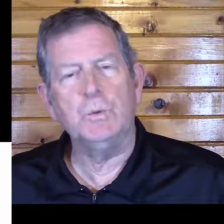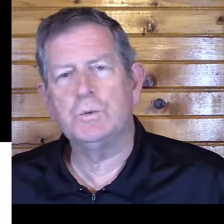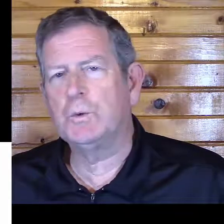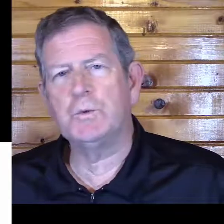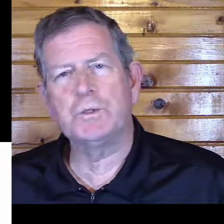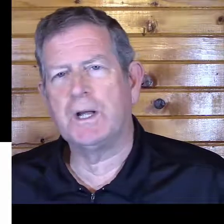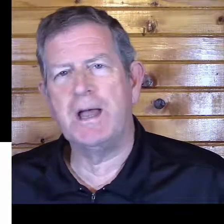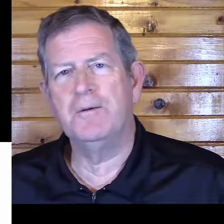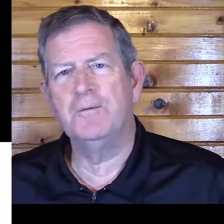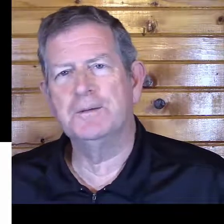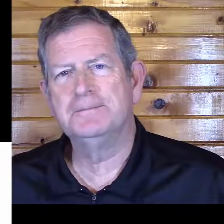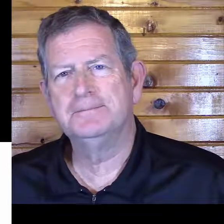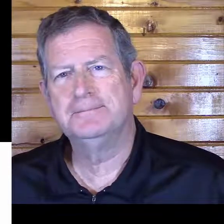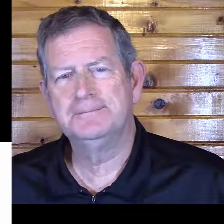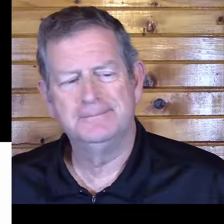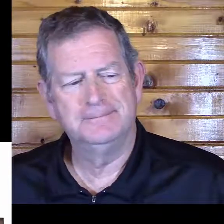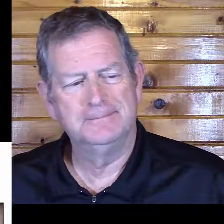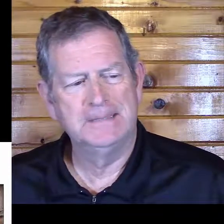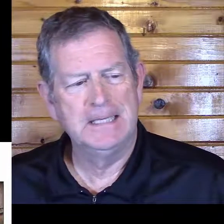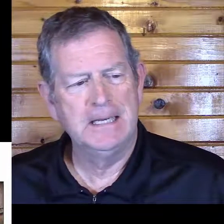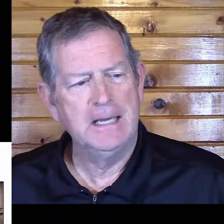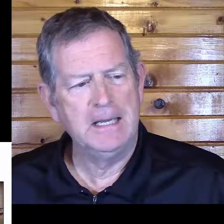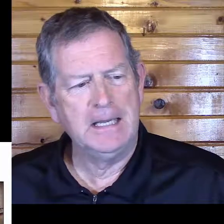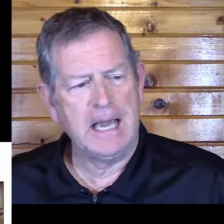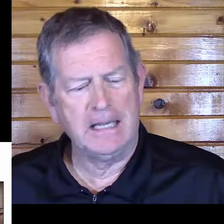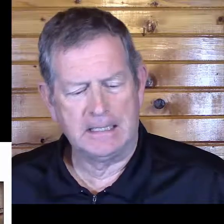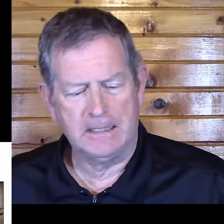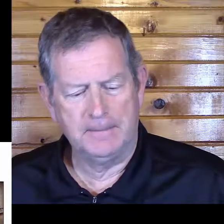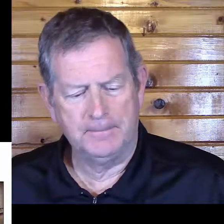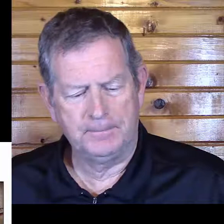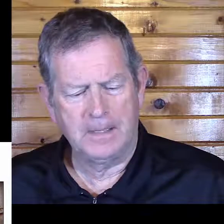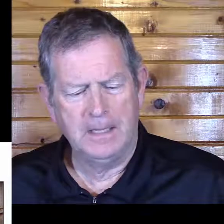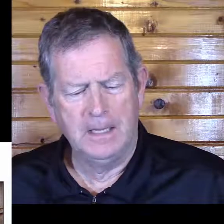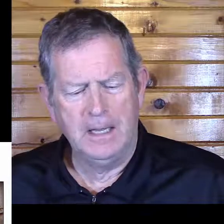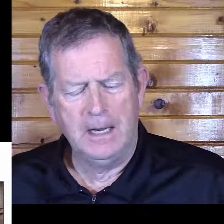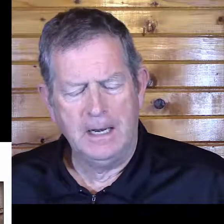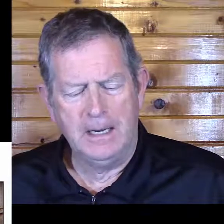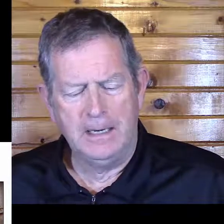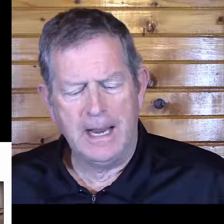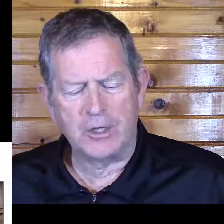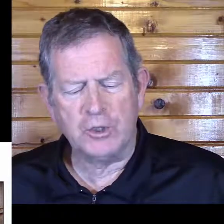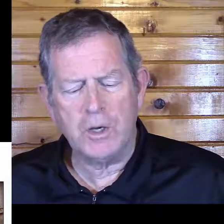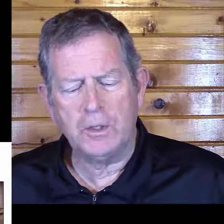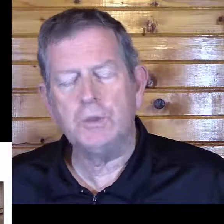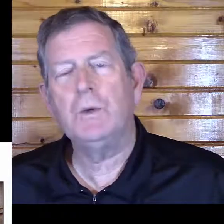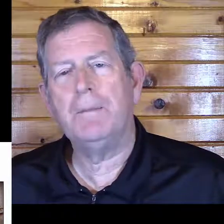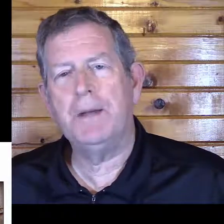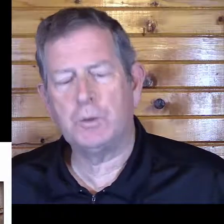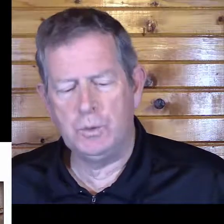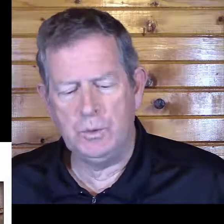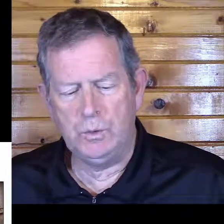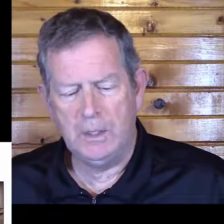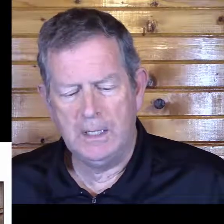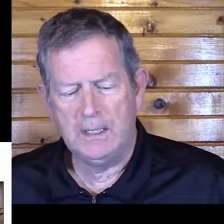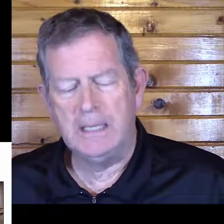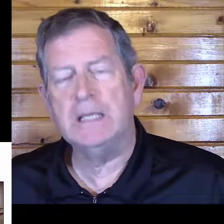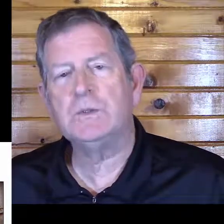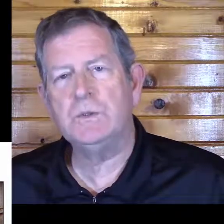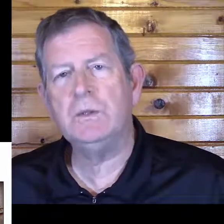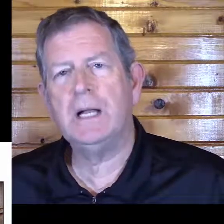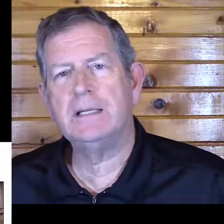la maison dont je rêve. 4. L'argent que tu as perdu